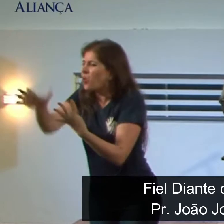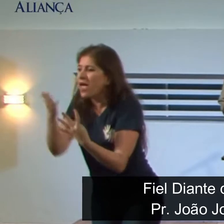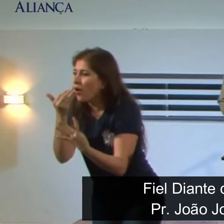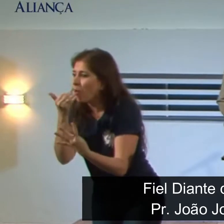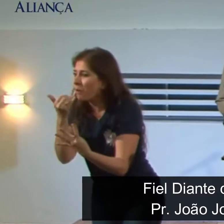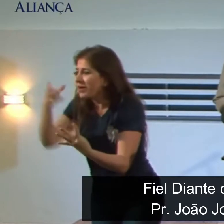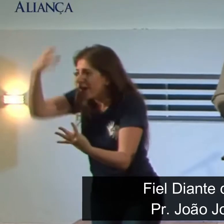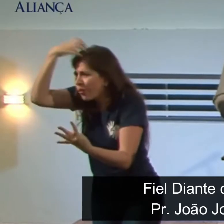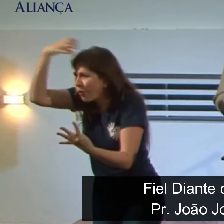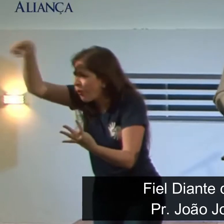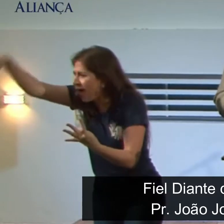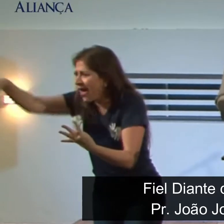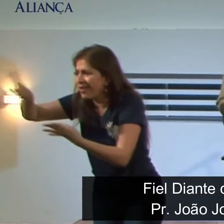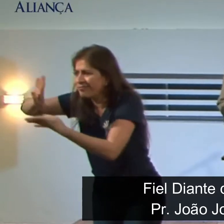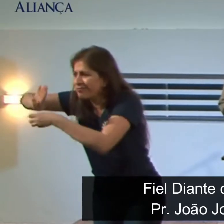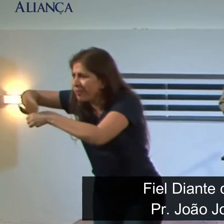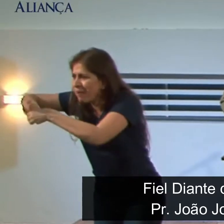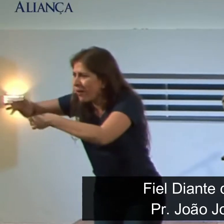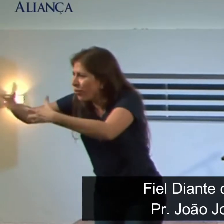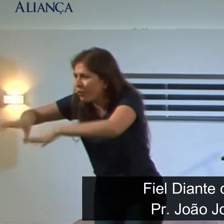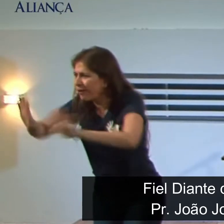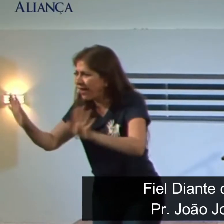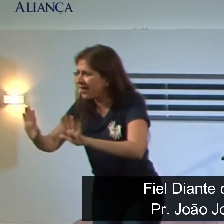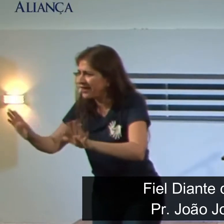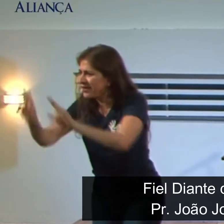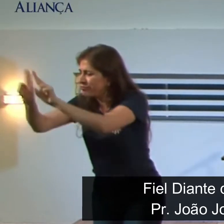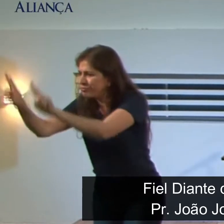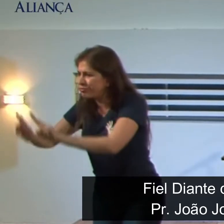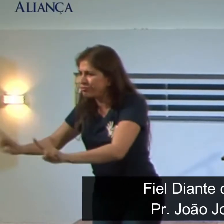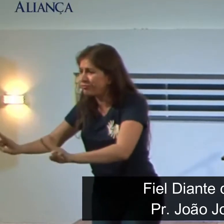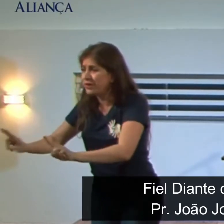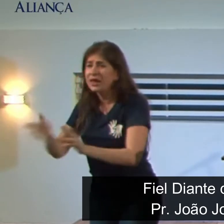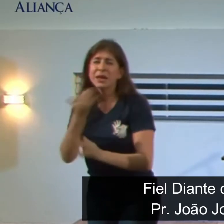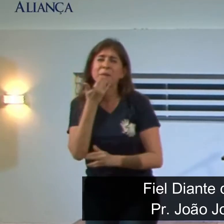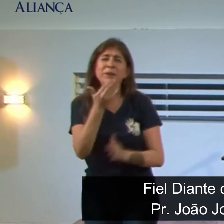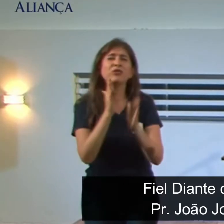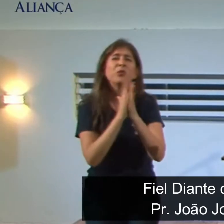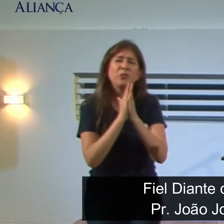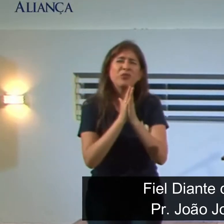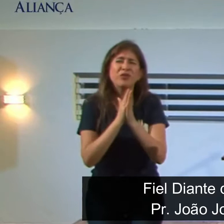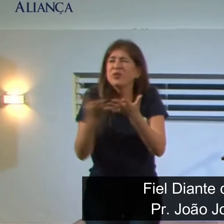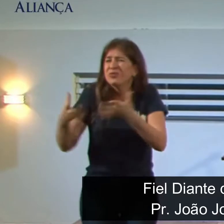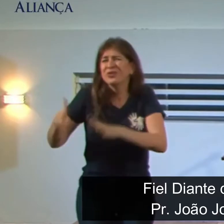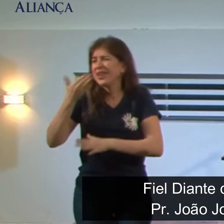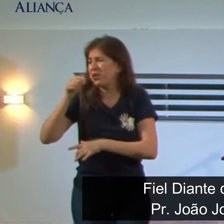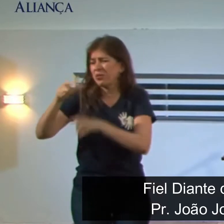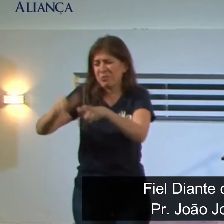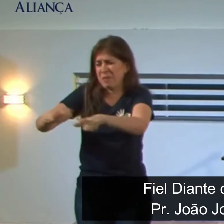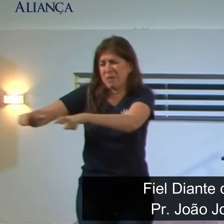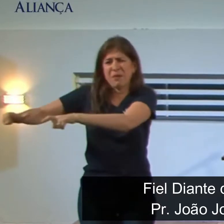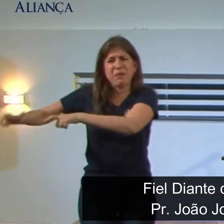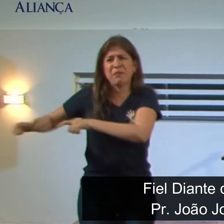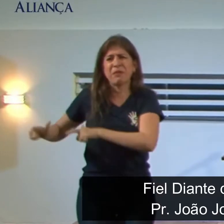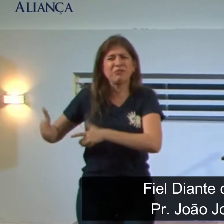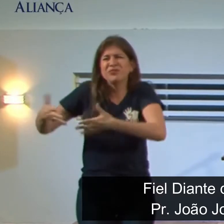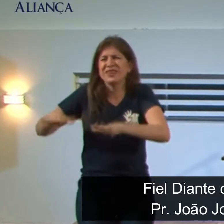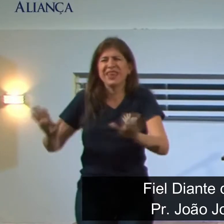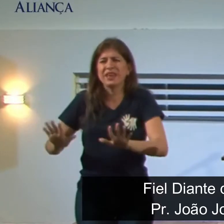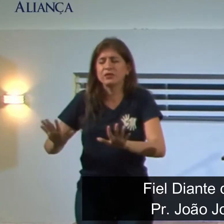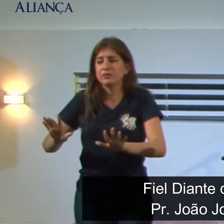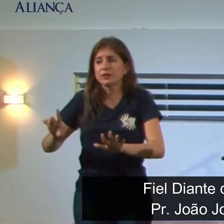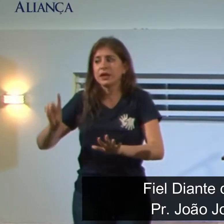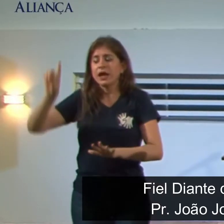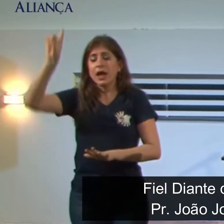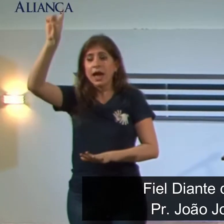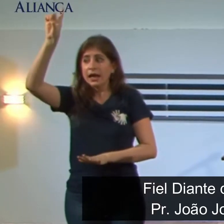o vinho do rei e pediu ao chefe dos oficiais permissão para se abster deles. E Deus fez com que